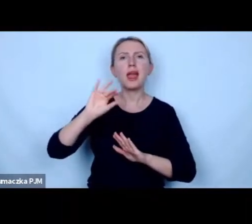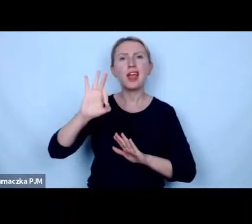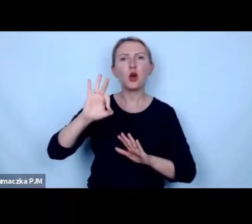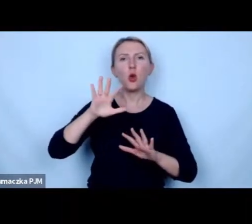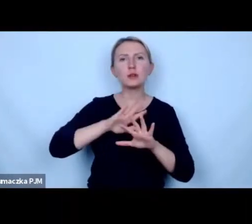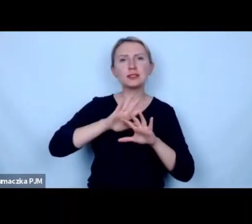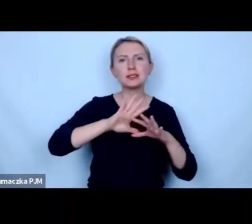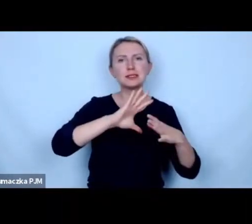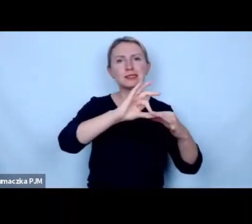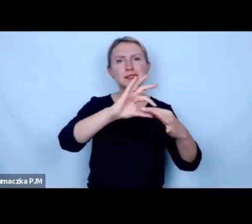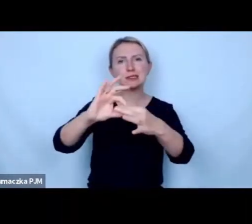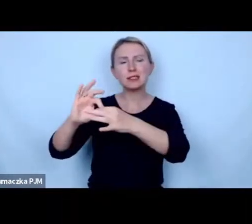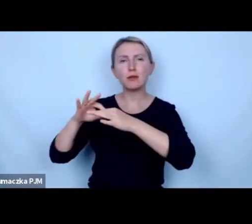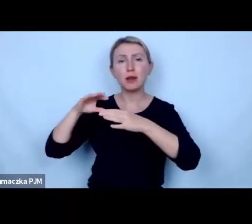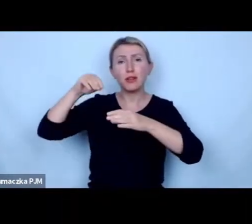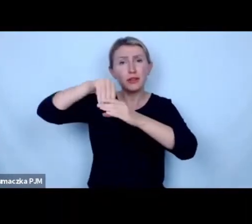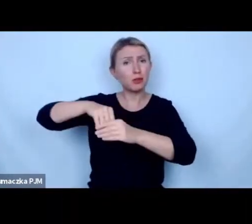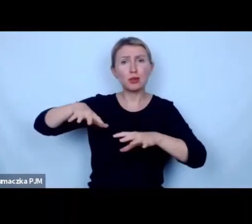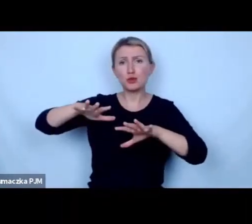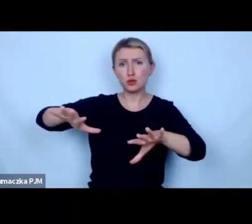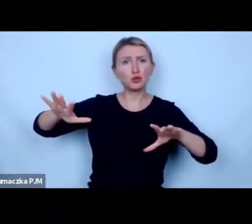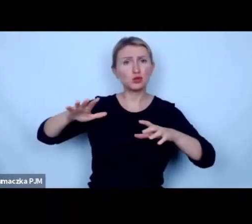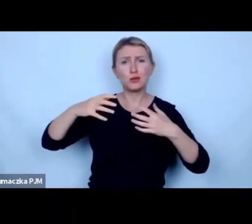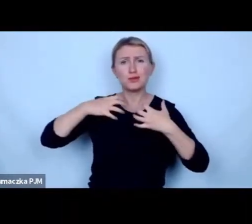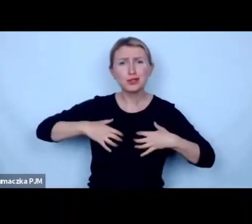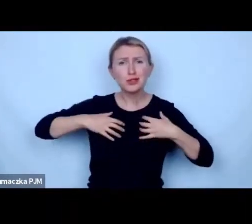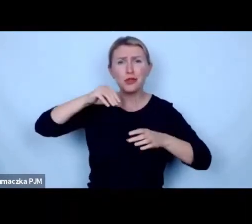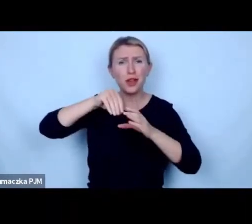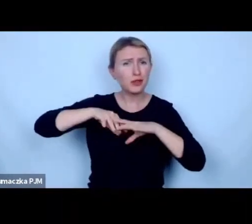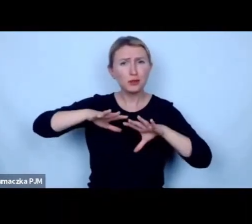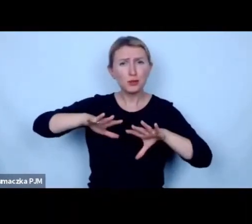w których jest w ogóle pełno śmierci tak przyroda jest pełna śmierci